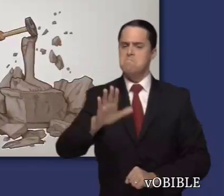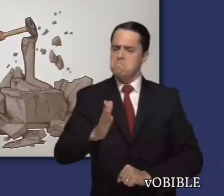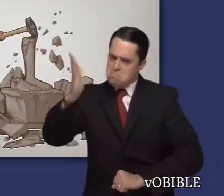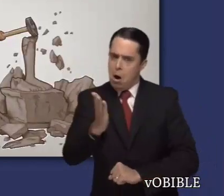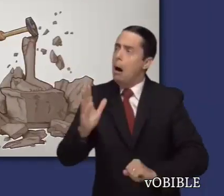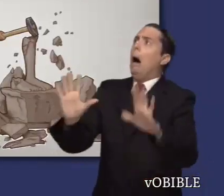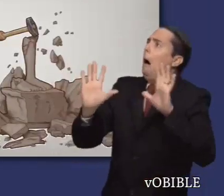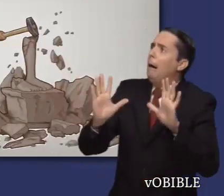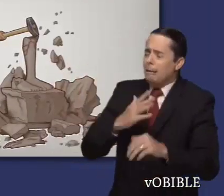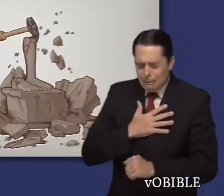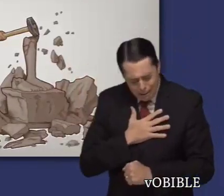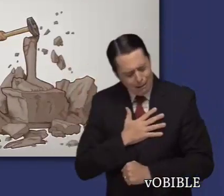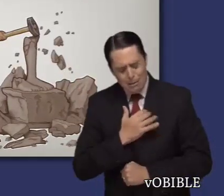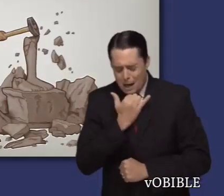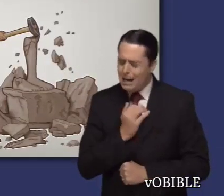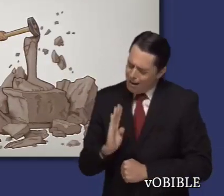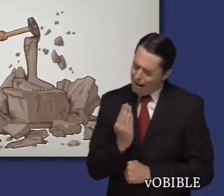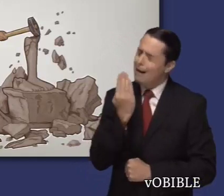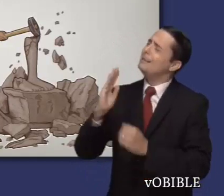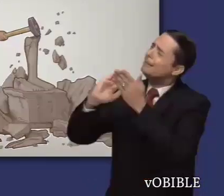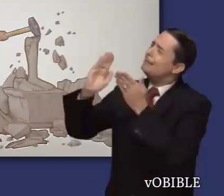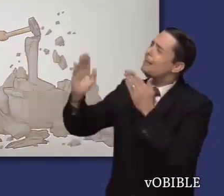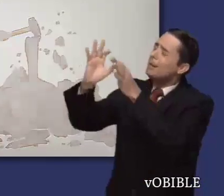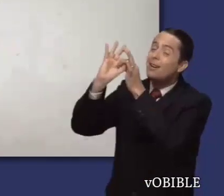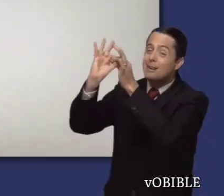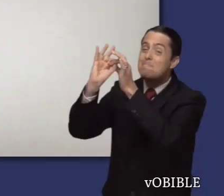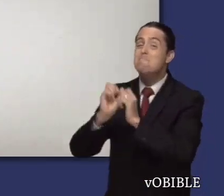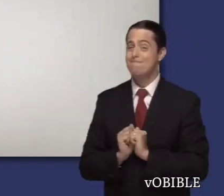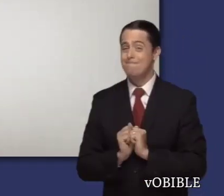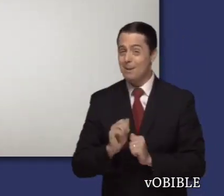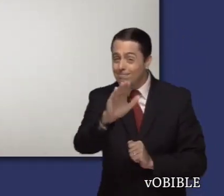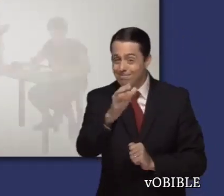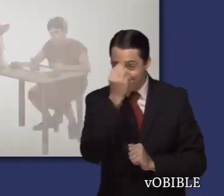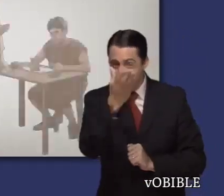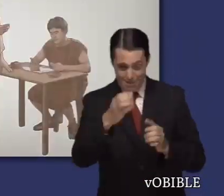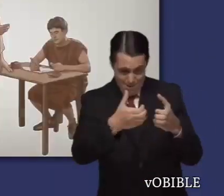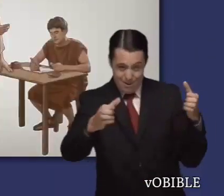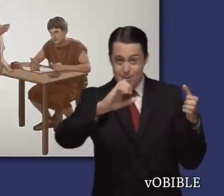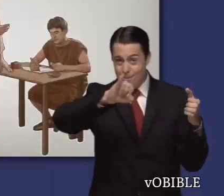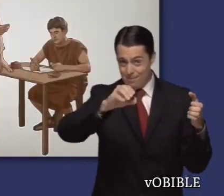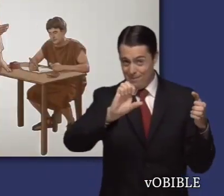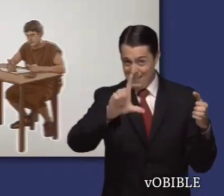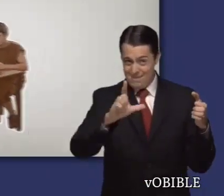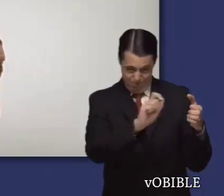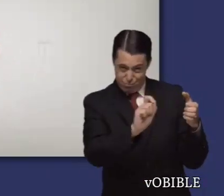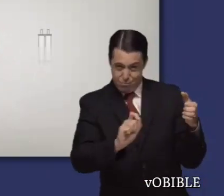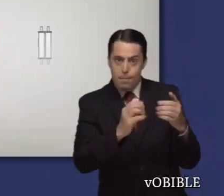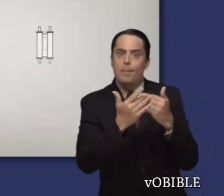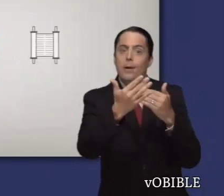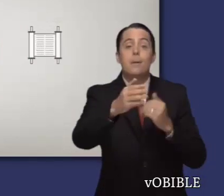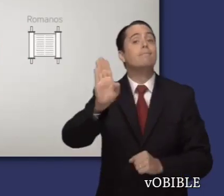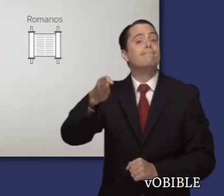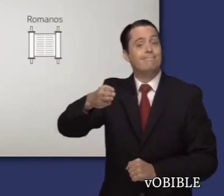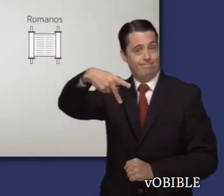para la gente de Judá es que se arrepientan y se vuelvan a Jehová. ¿Lo sabía? El apóstol Pablo citó del libro de